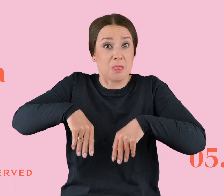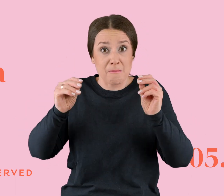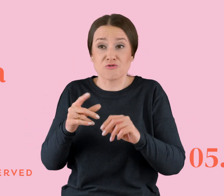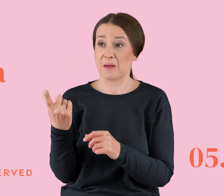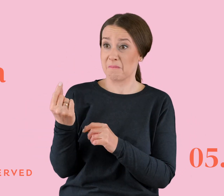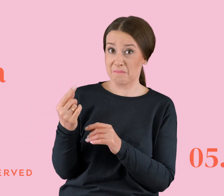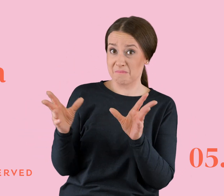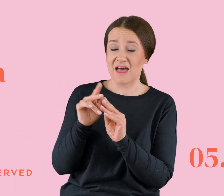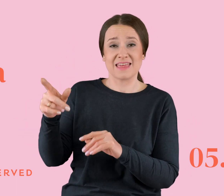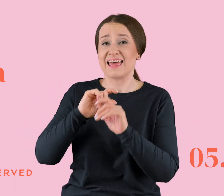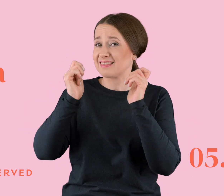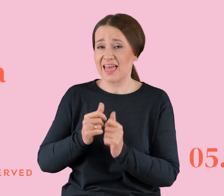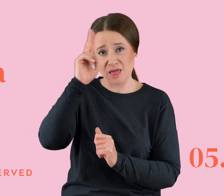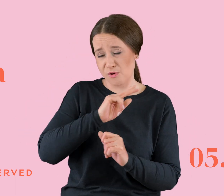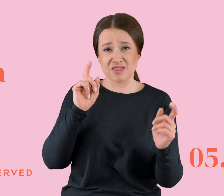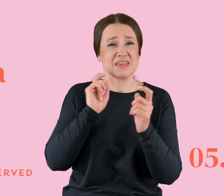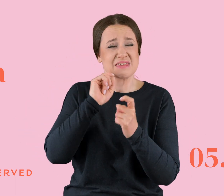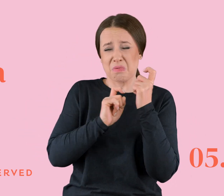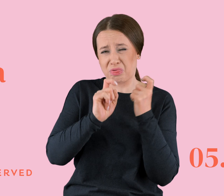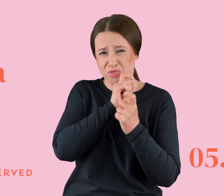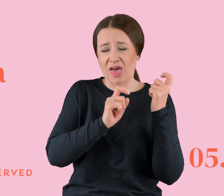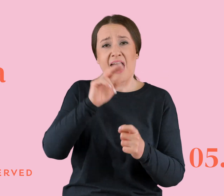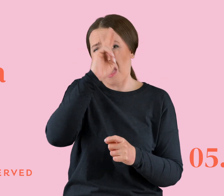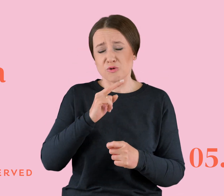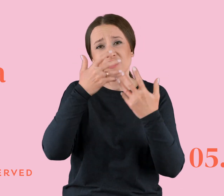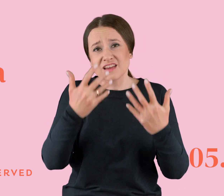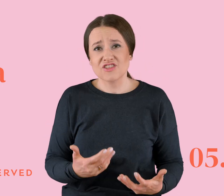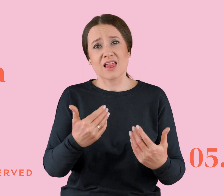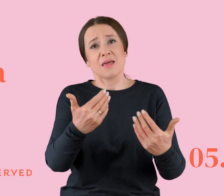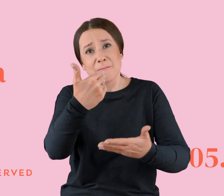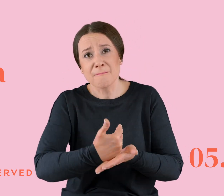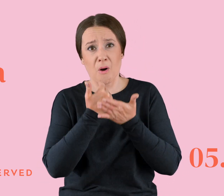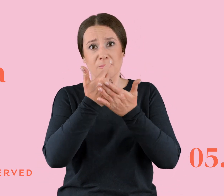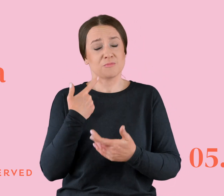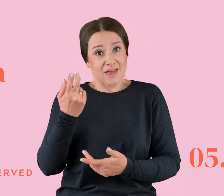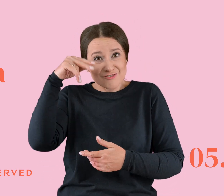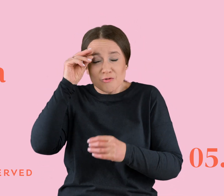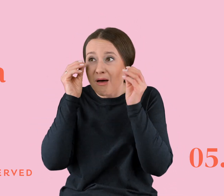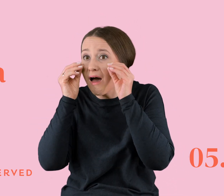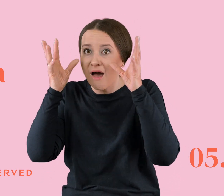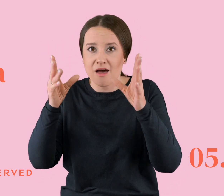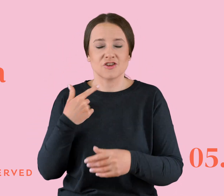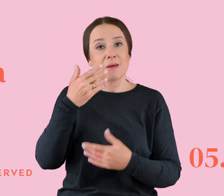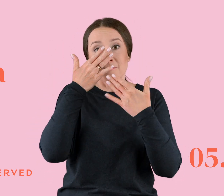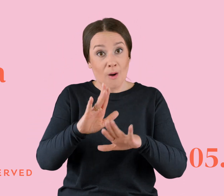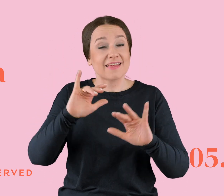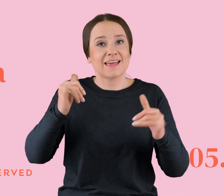byłem stale pokłócony z rodzicami, którzy chcieli mi zwyczajnie pomóc przejrzeć na oczy. Żeby ci zobrazować, jak bardzo mi odbiło, posłużę się autentycznym